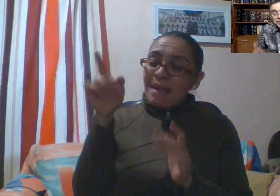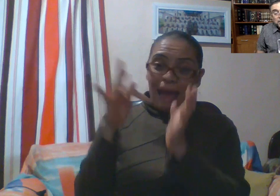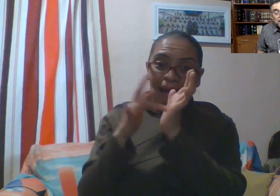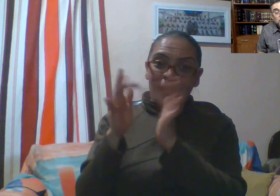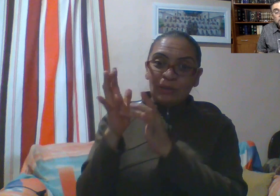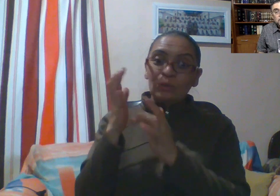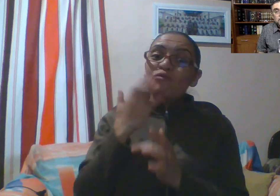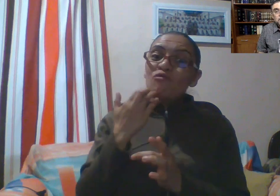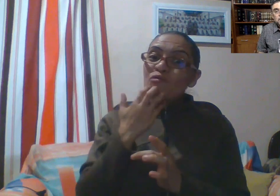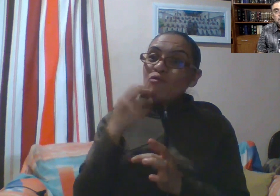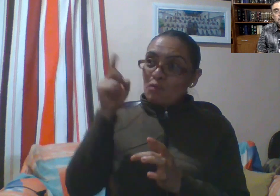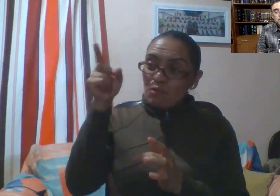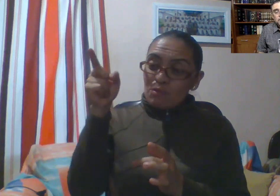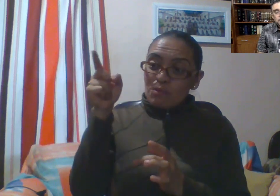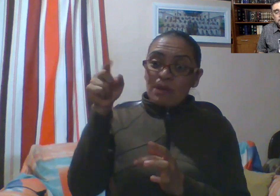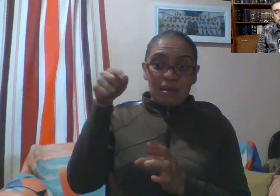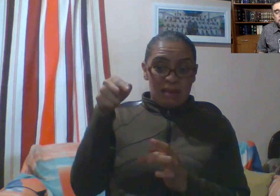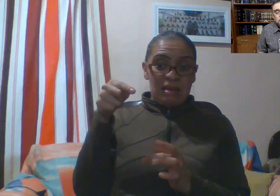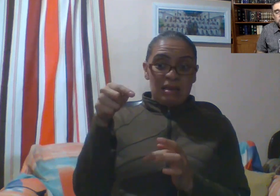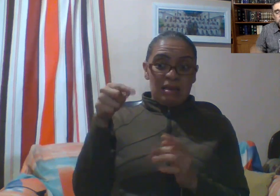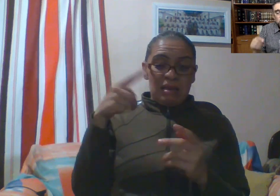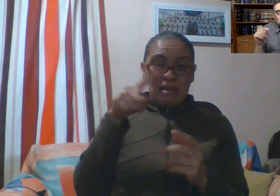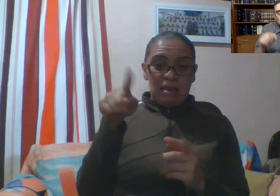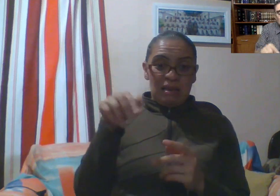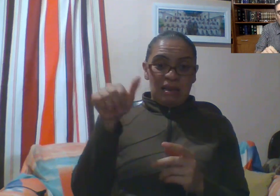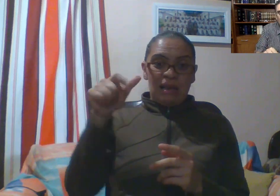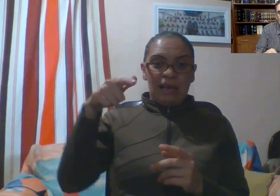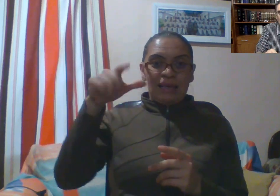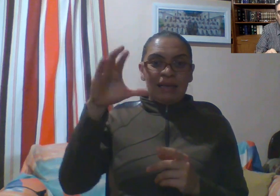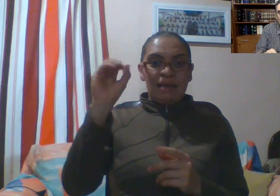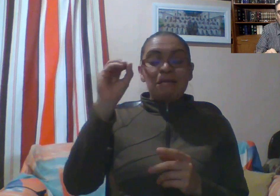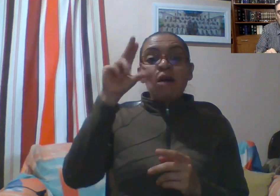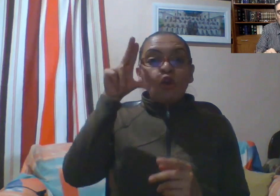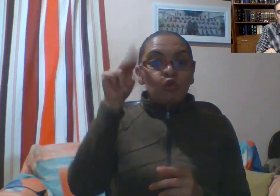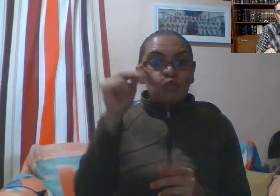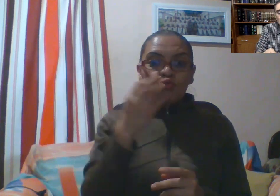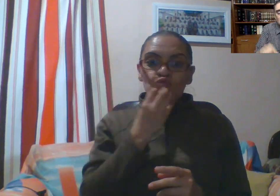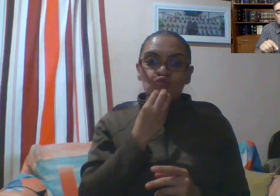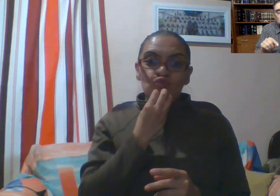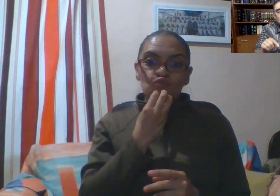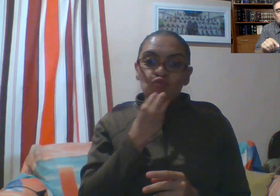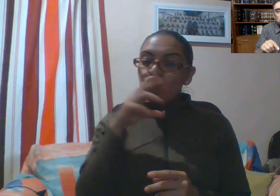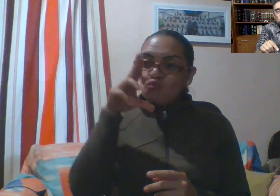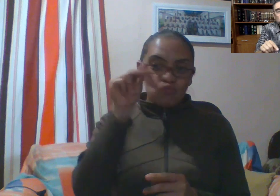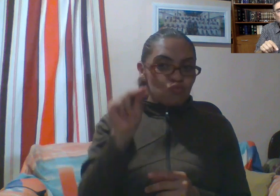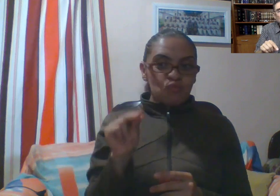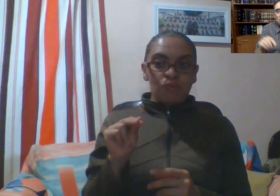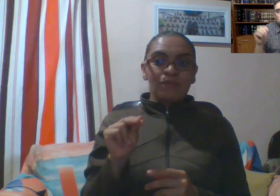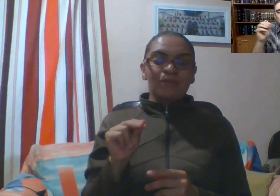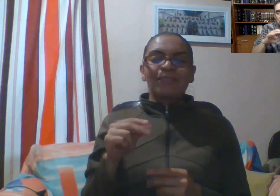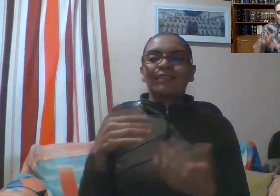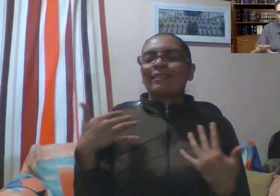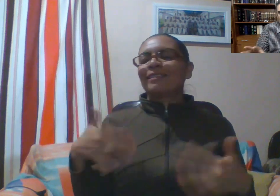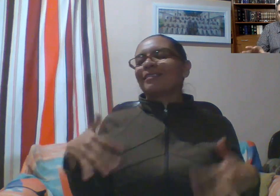embargo, su encuentro con el Señor fue un asunto a contracorriente,